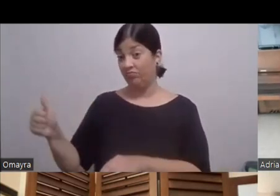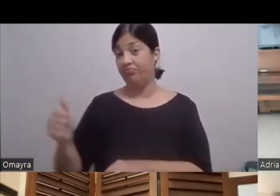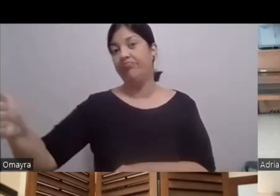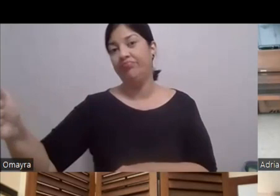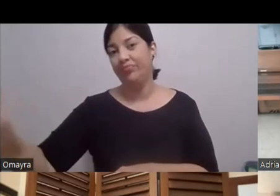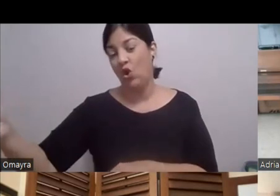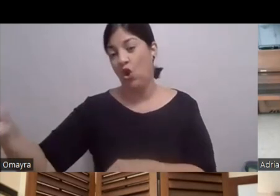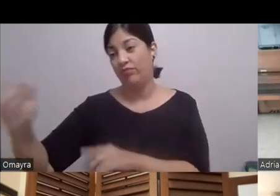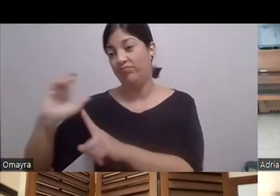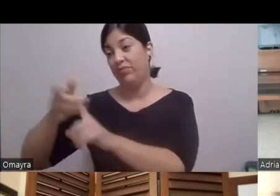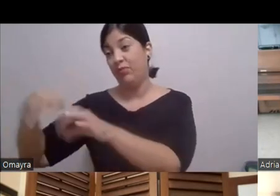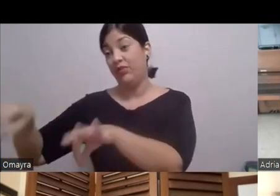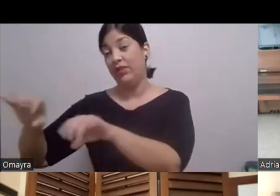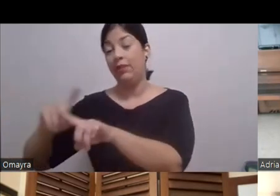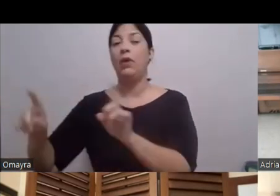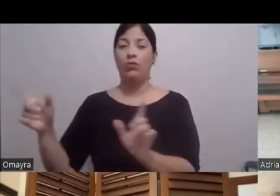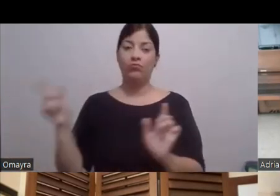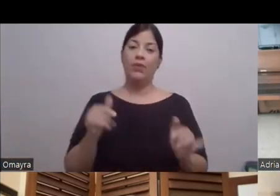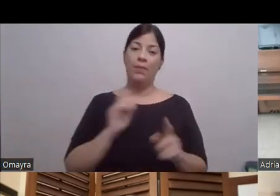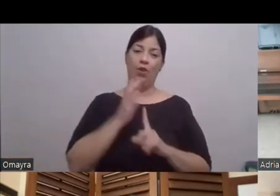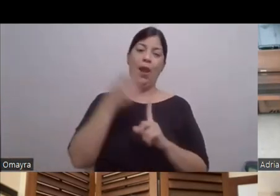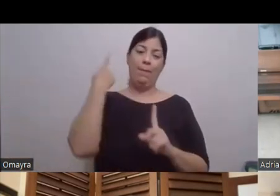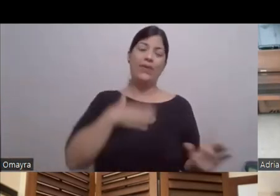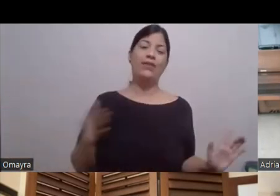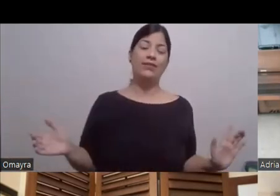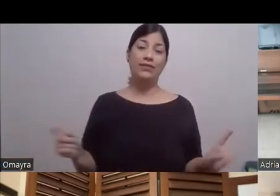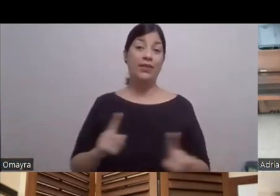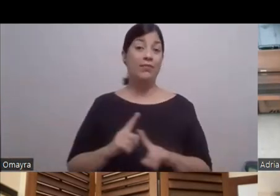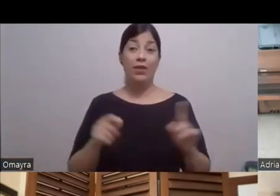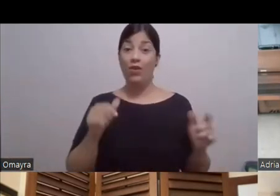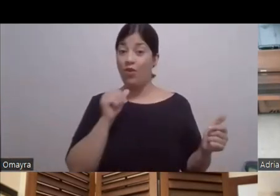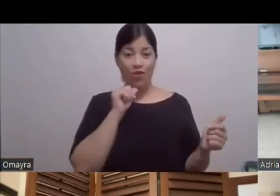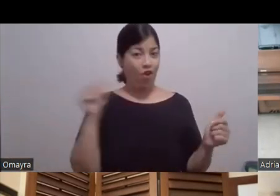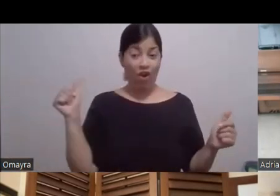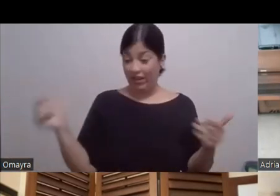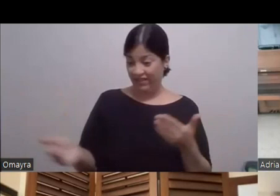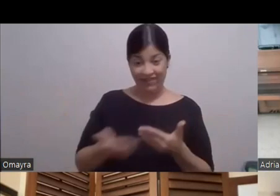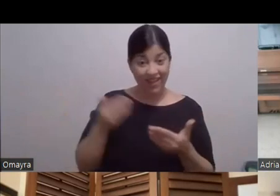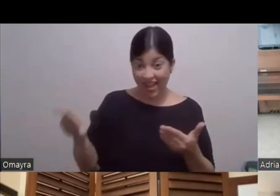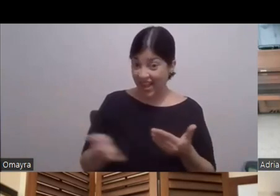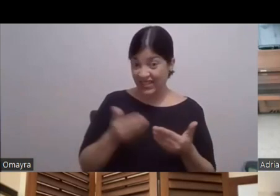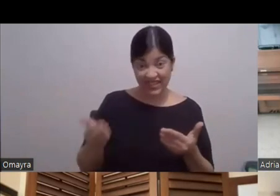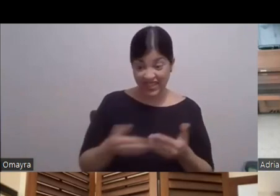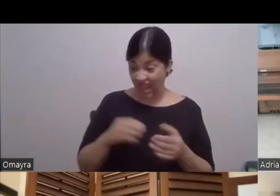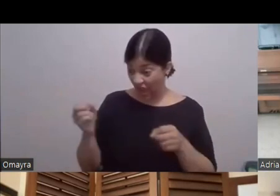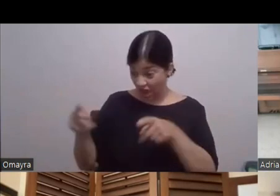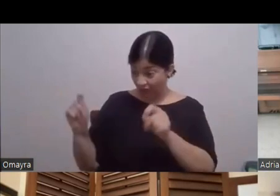estaba para mí Porque estaba para mí Pero no fue así Como que se me abrió Después del primer trabajo ¡Wow! Todo salió